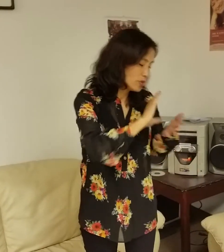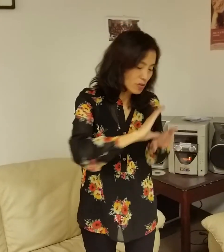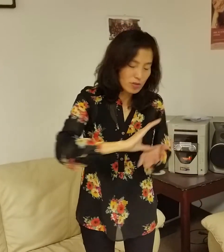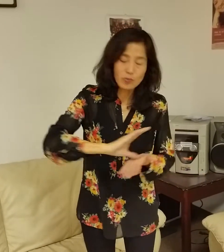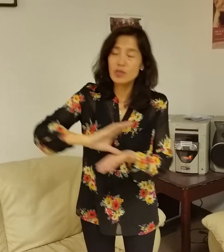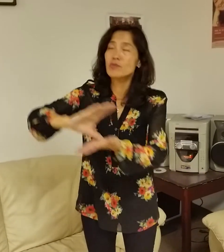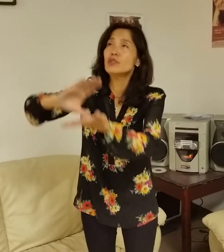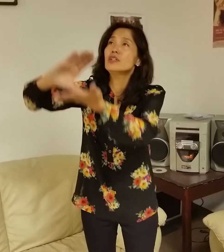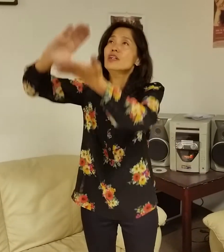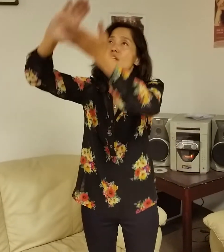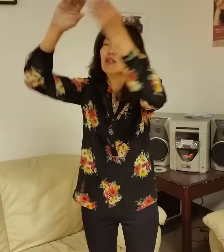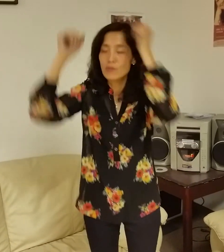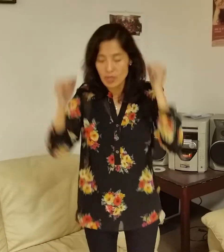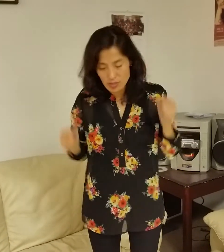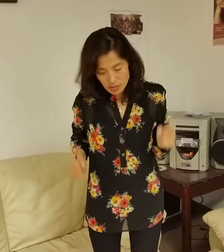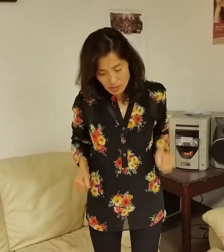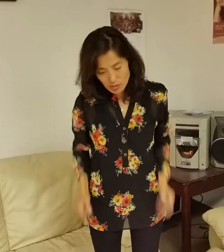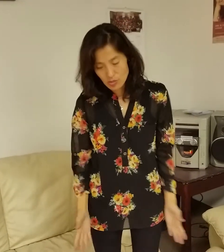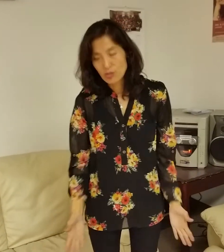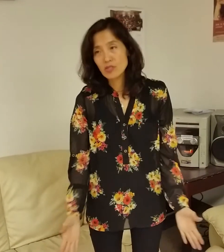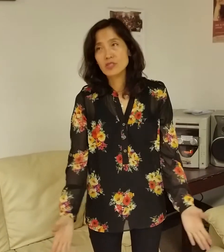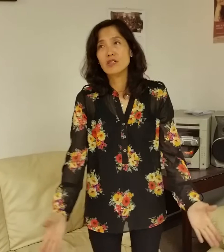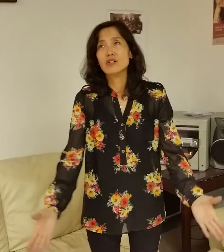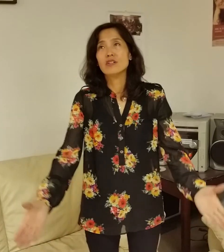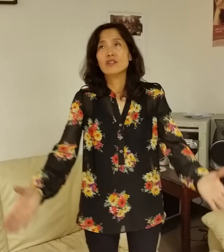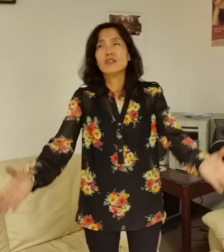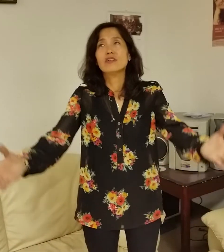높임을 받으소서